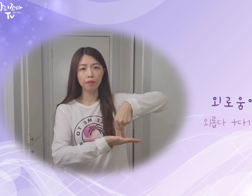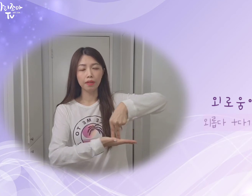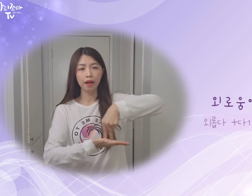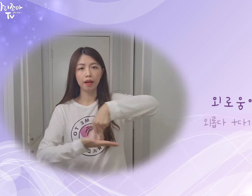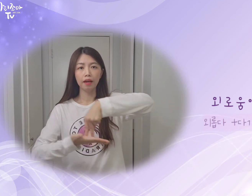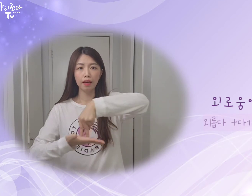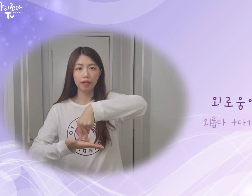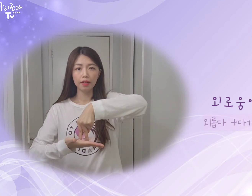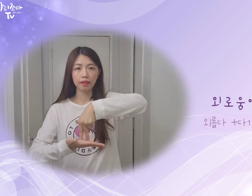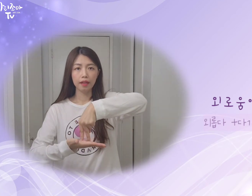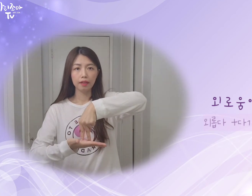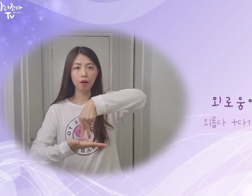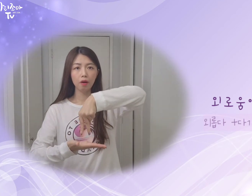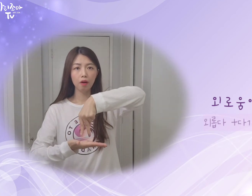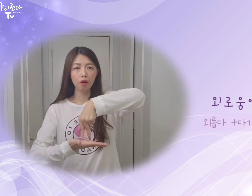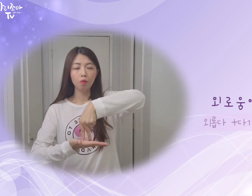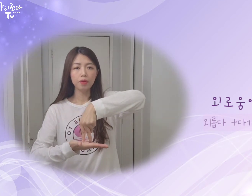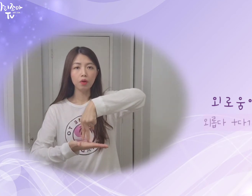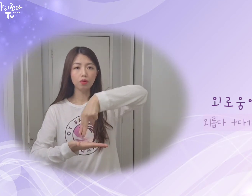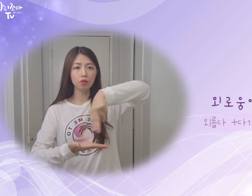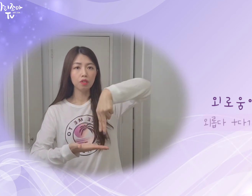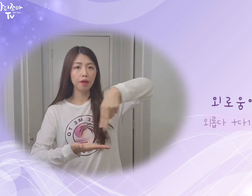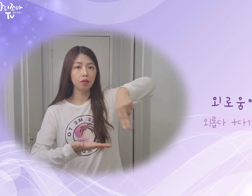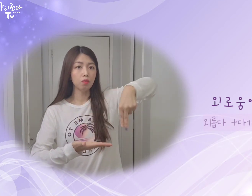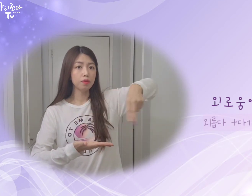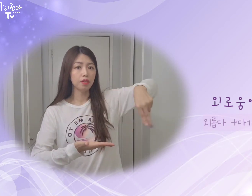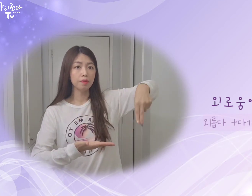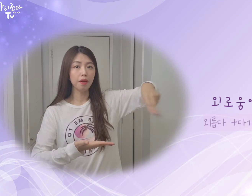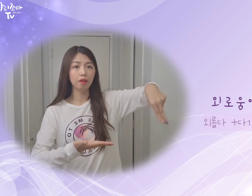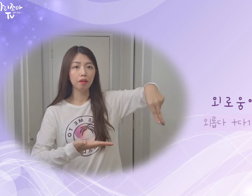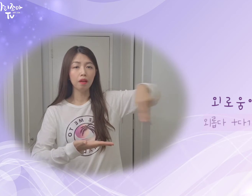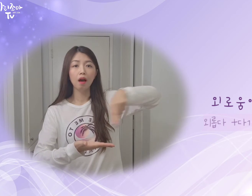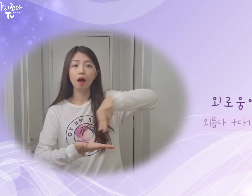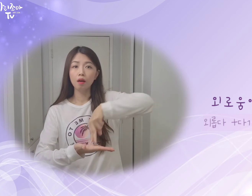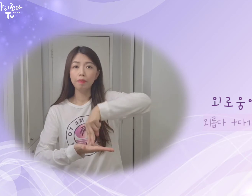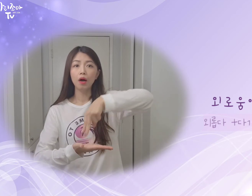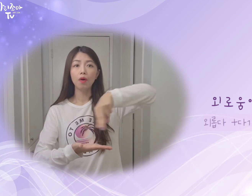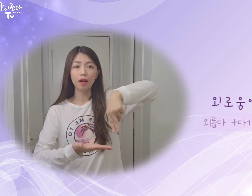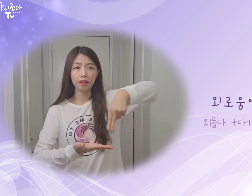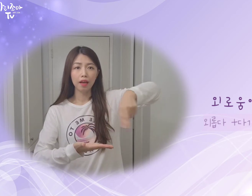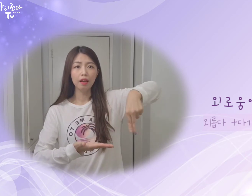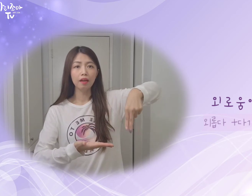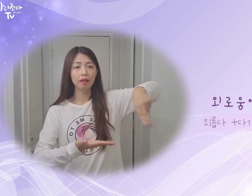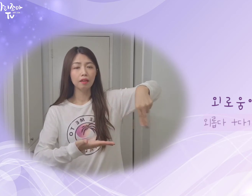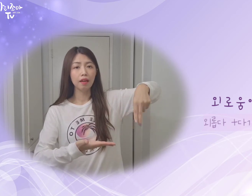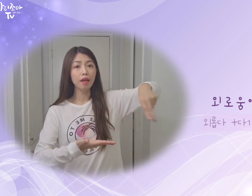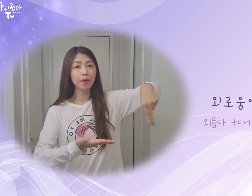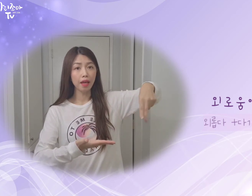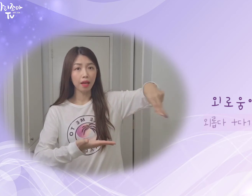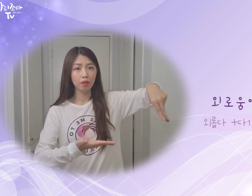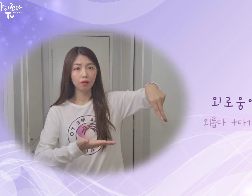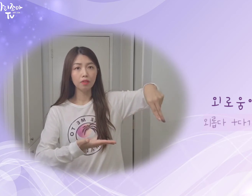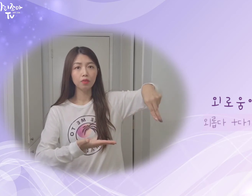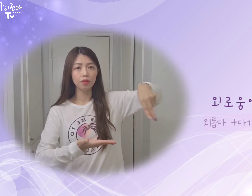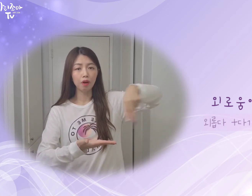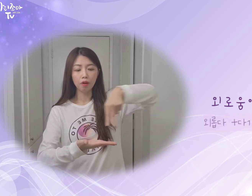됩니다. 이 상태에서 검자구 중지만 움직이시면 방황하다. 헤매다. 이런 뜻이고요.